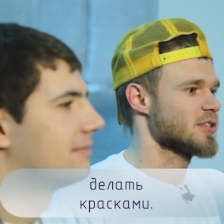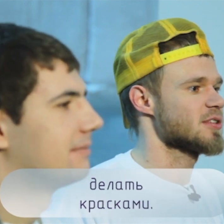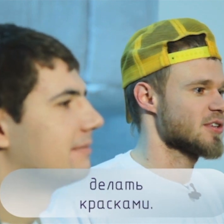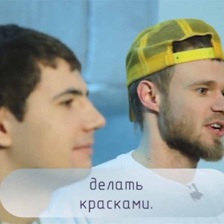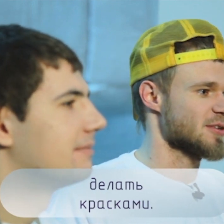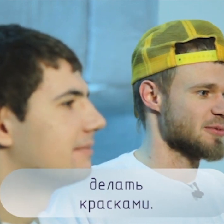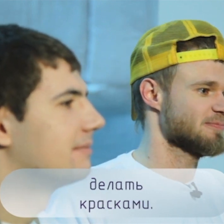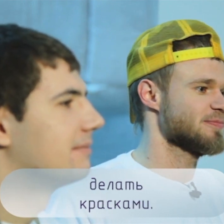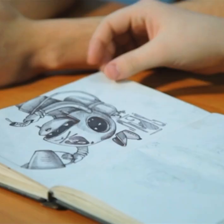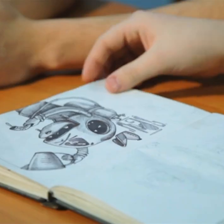красками.